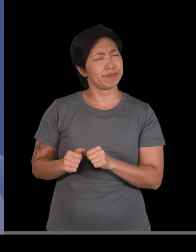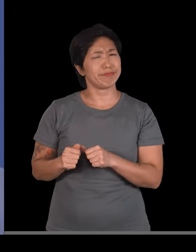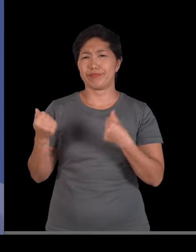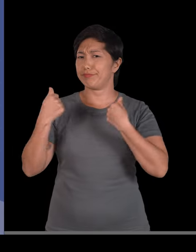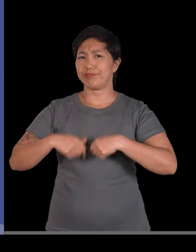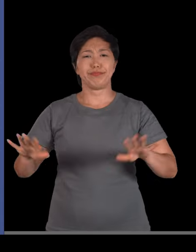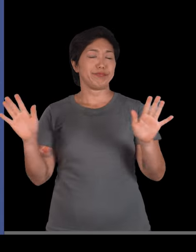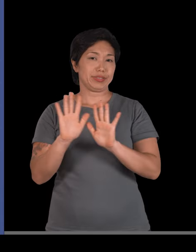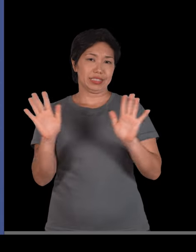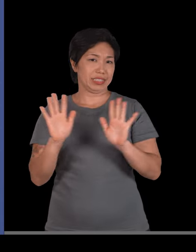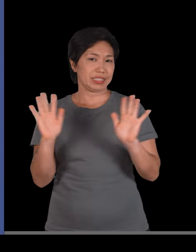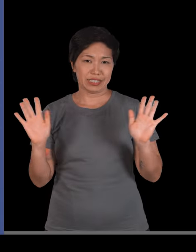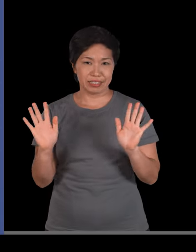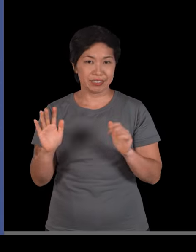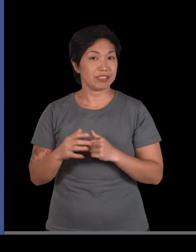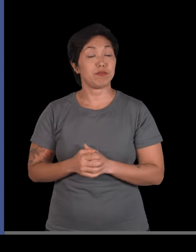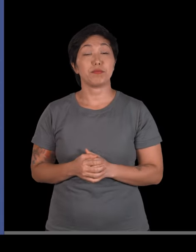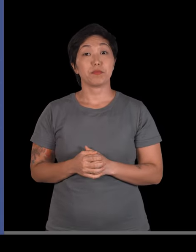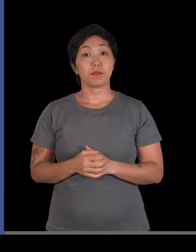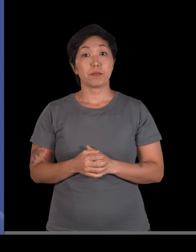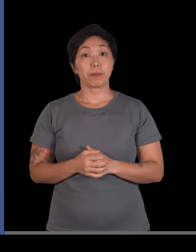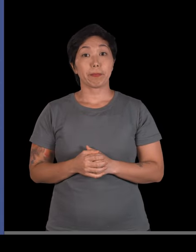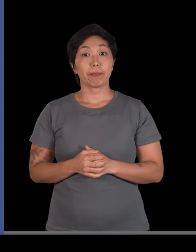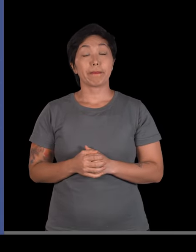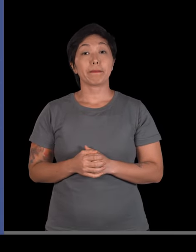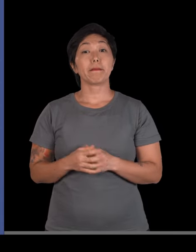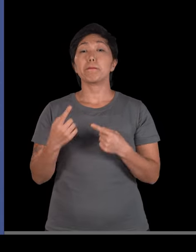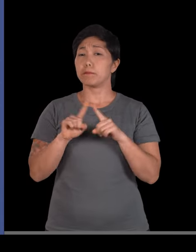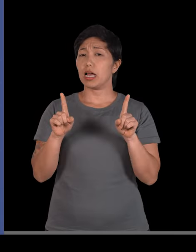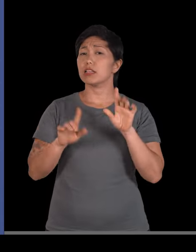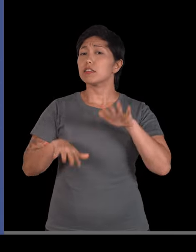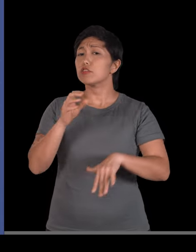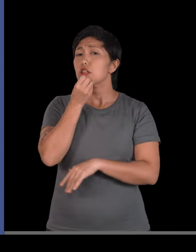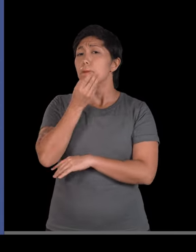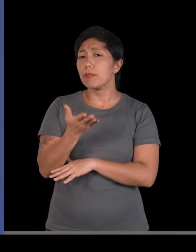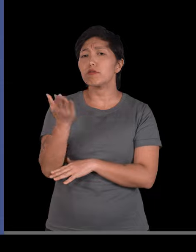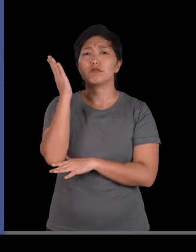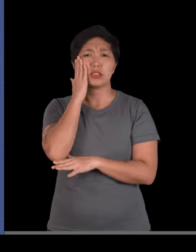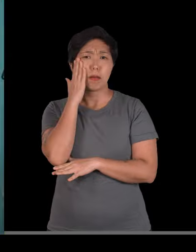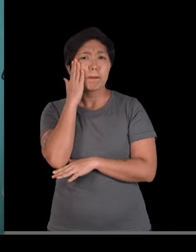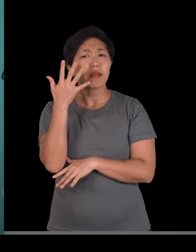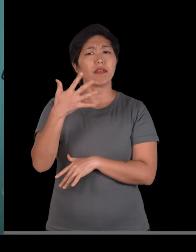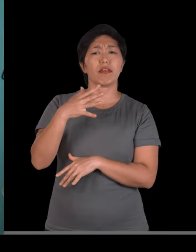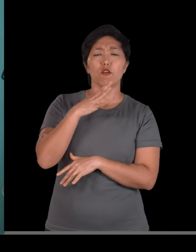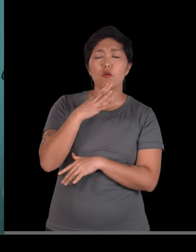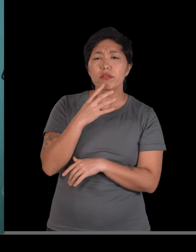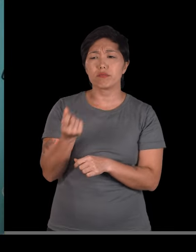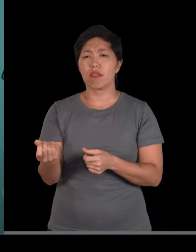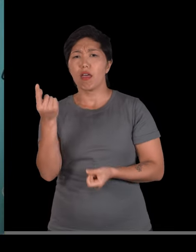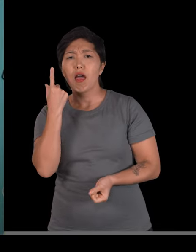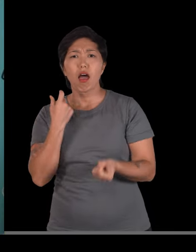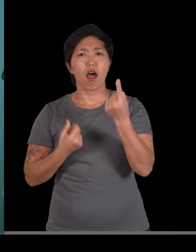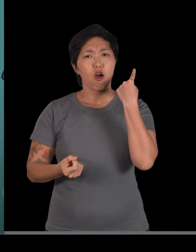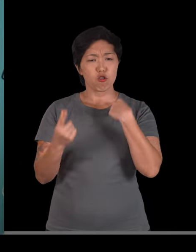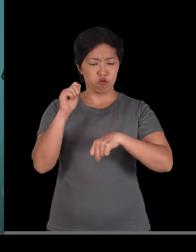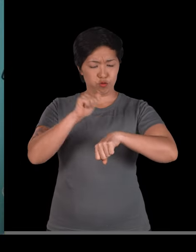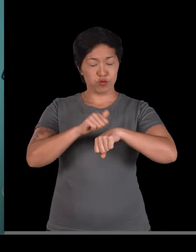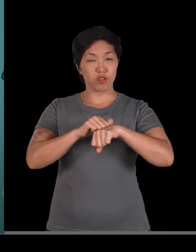Geralmente no ensino básico a gente não pede algo desse tipo, né? Mas é bom ter uma noção, né? É bom conhecer alguns desses ossos.